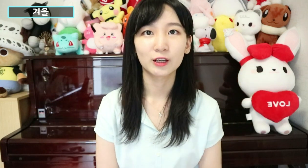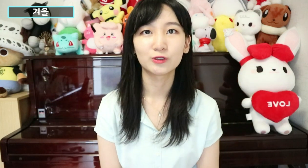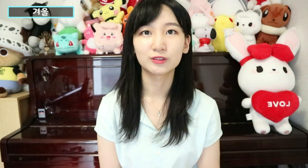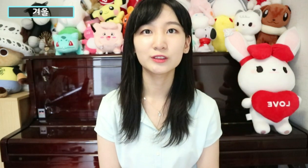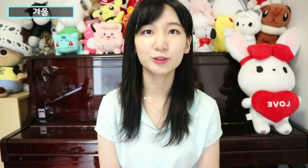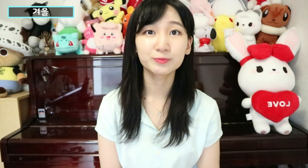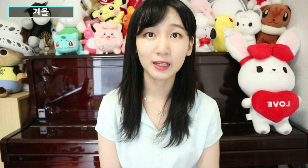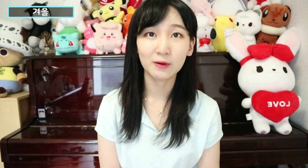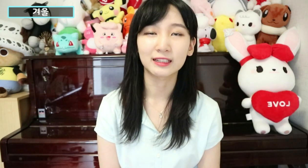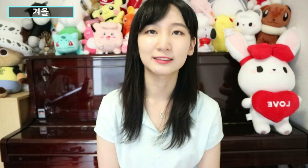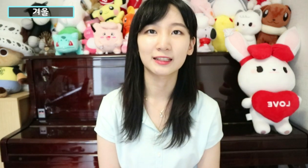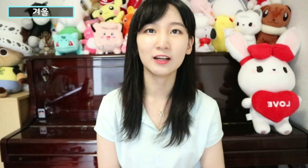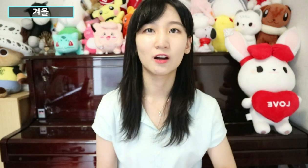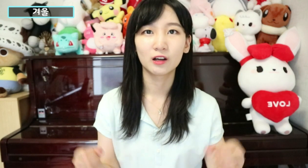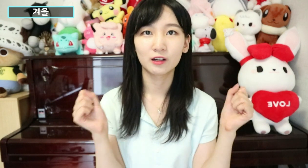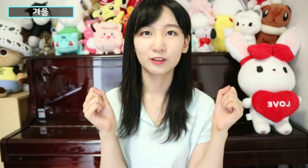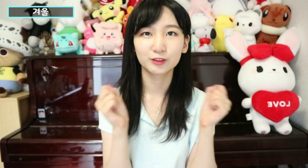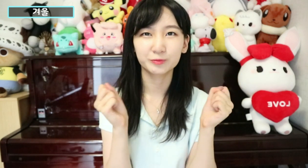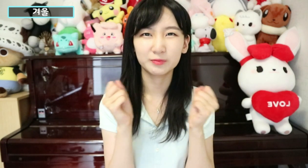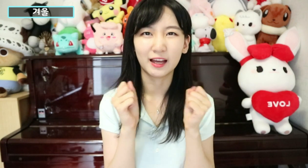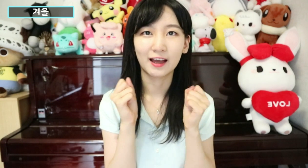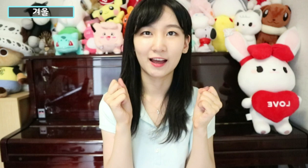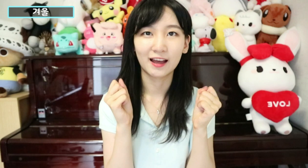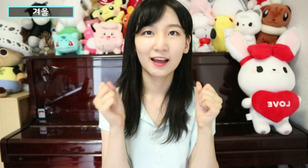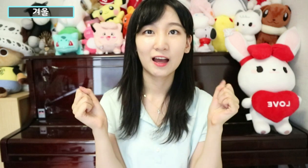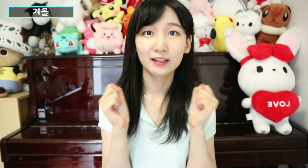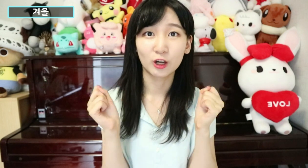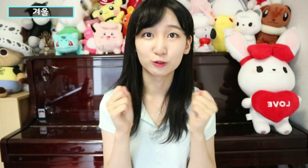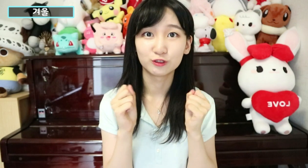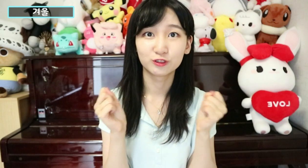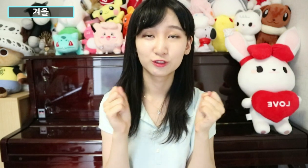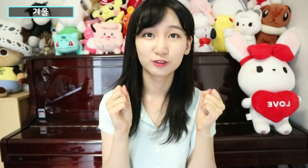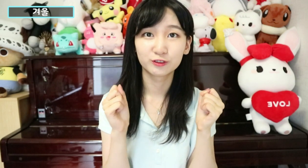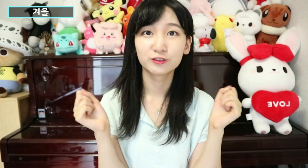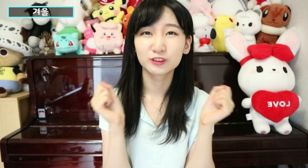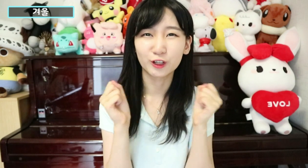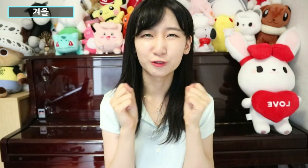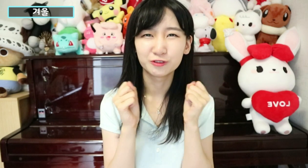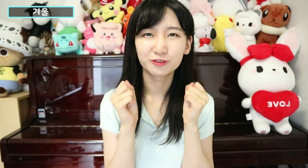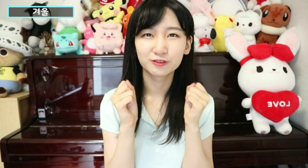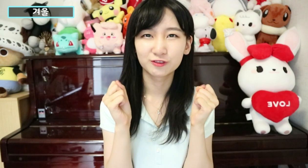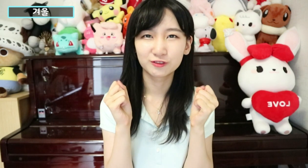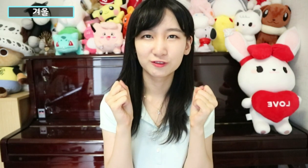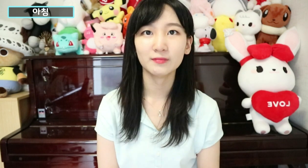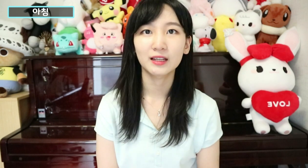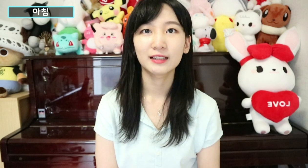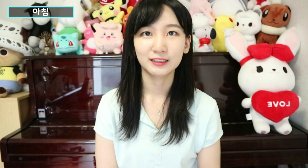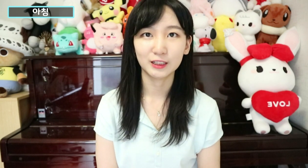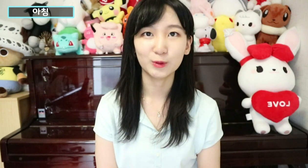겨울은 춥다와 같은데요. 춥다, 겨울, 겨울. 그리고